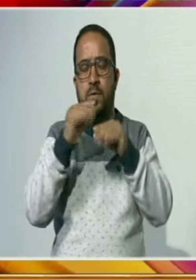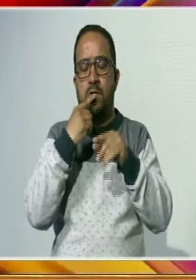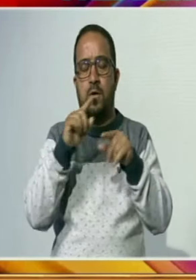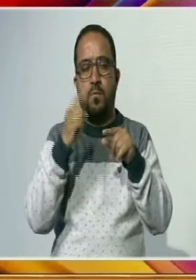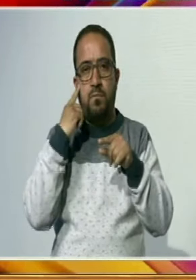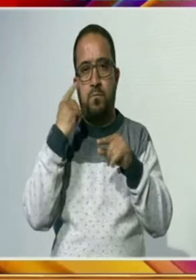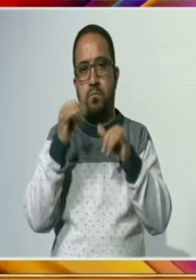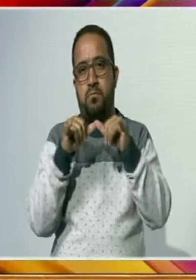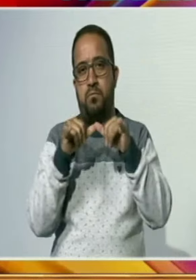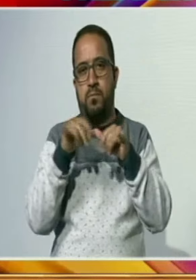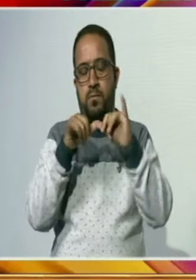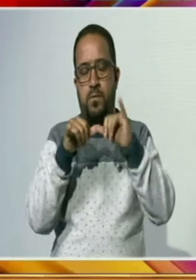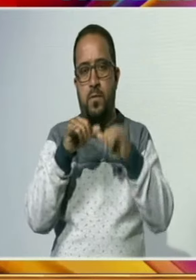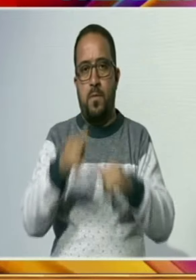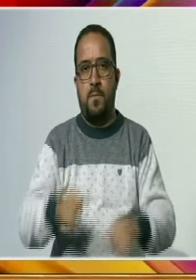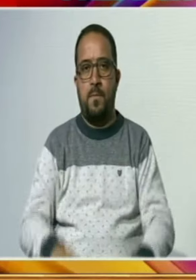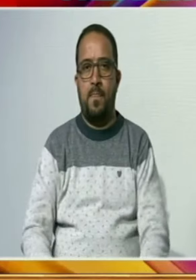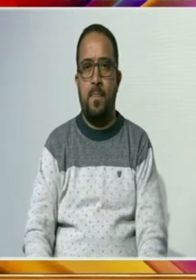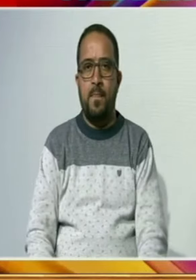امکان ہے